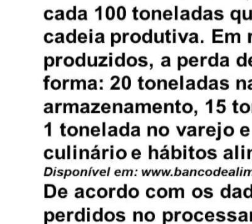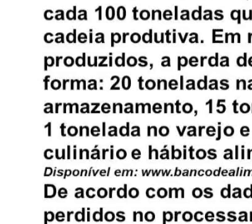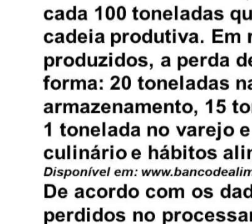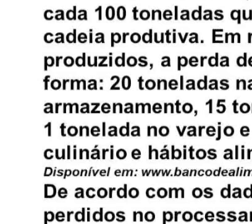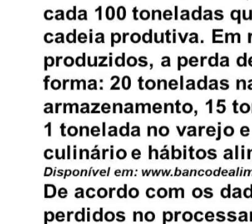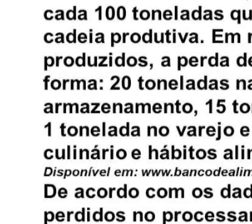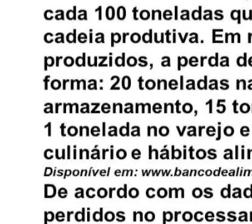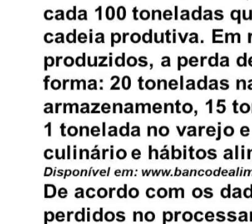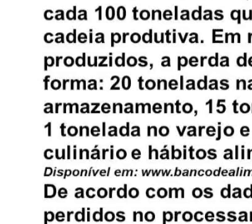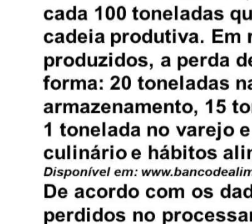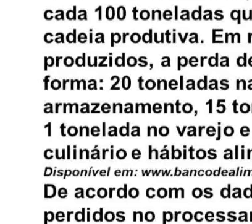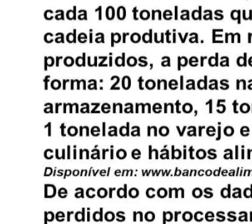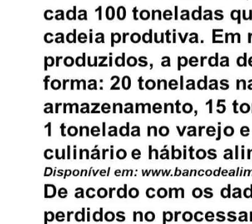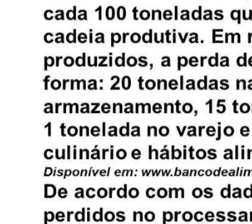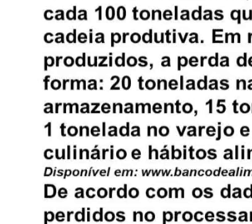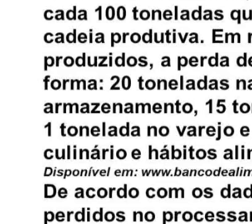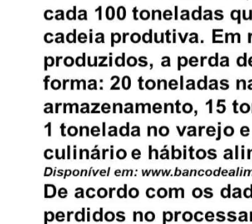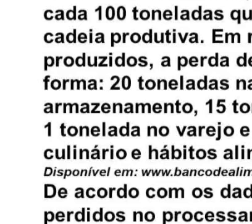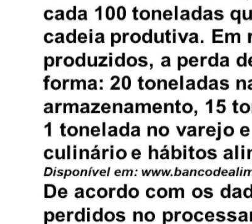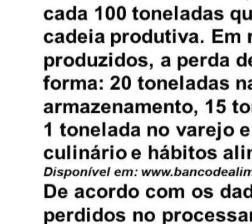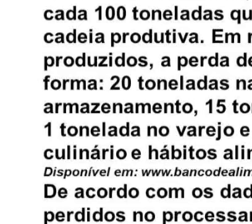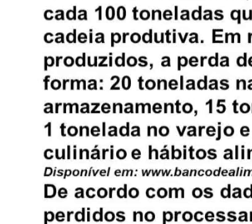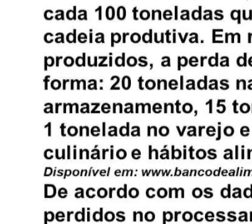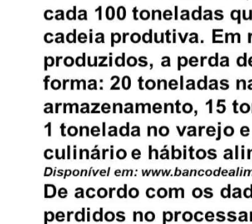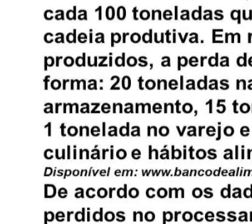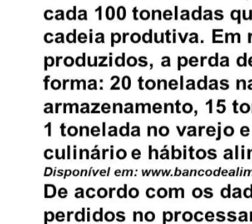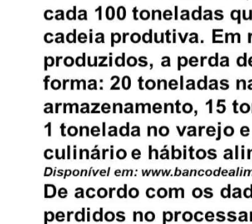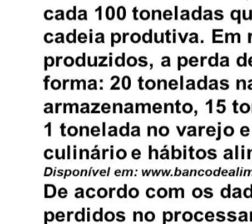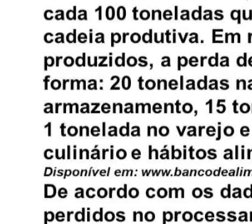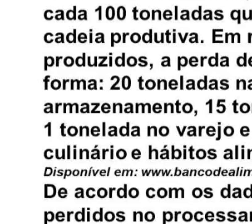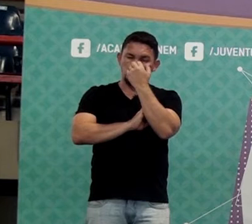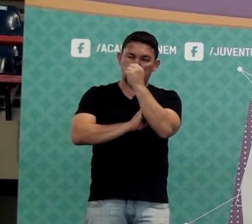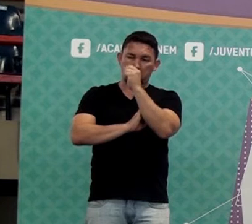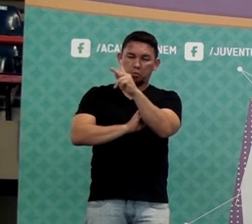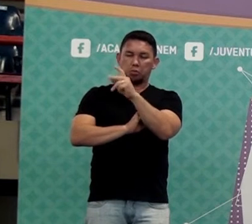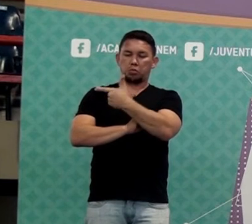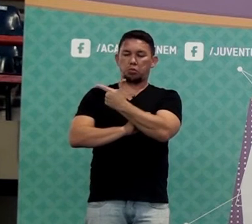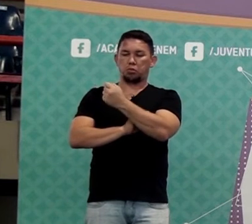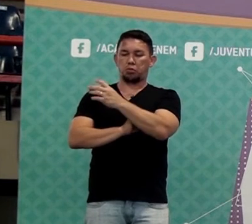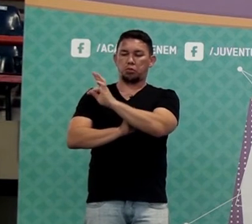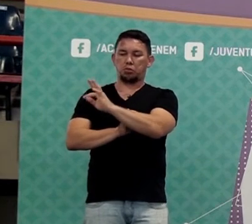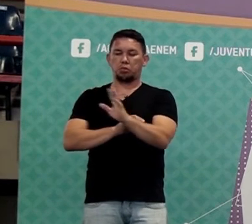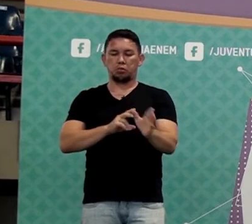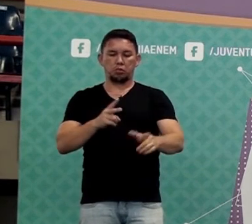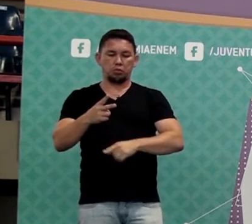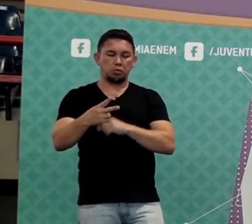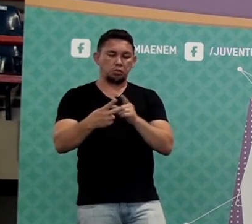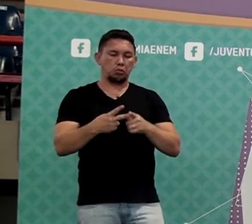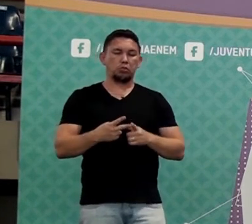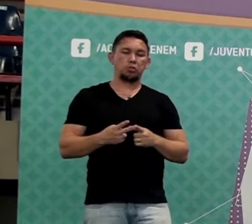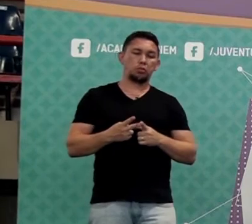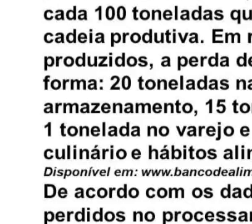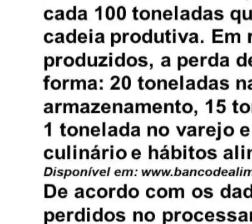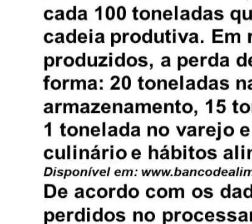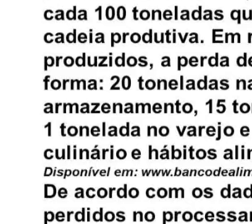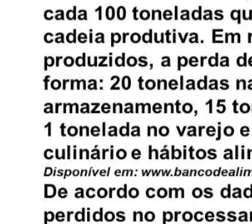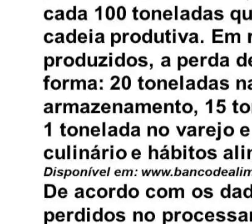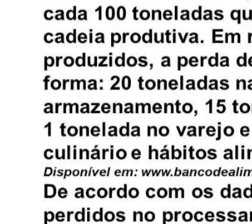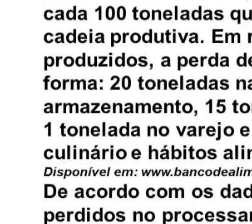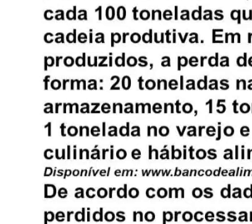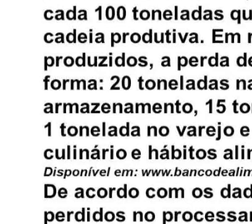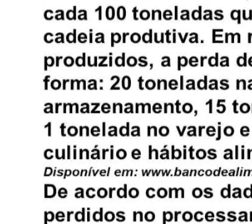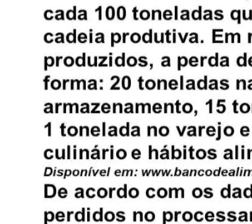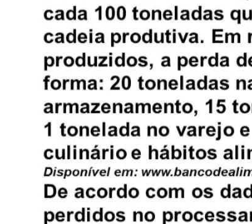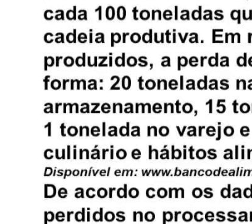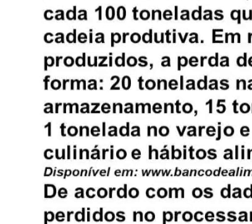Perdidos no processo culinário e hábitos alimentares. Grava aí. Vinte. Aí vamos para a outra pergunta. Em relação a quê? Total